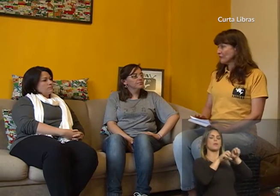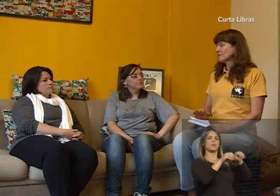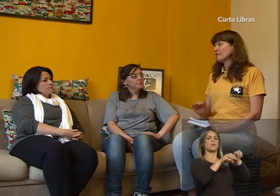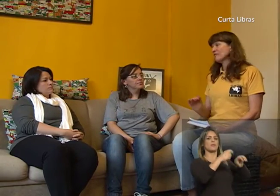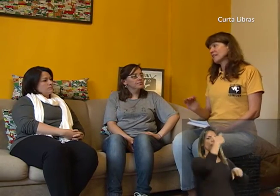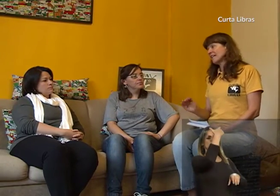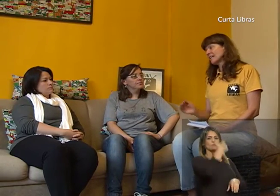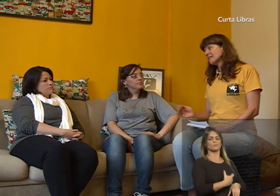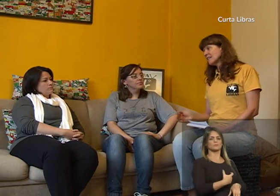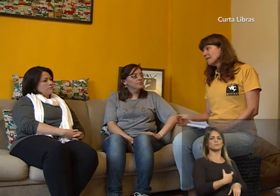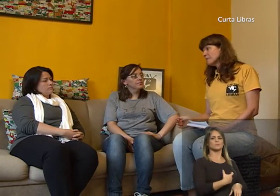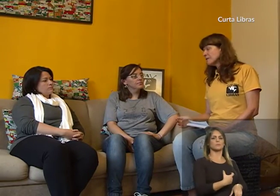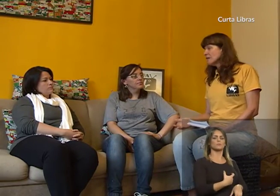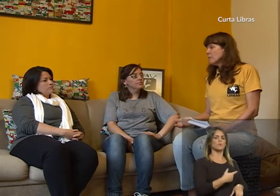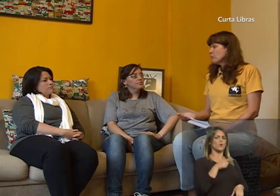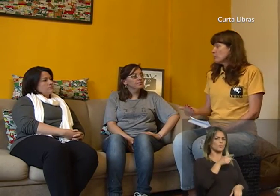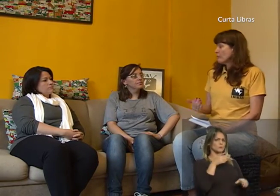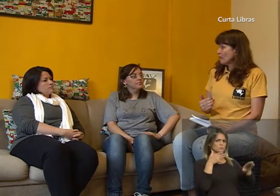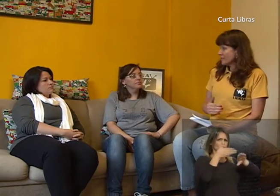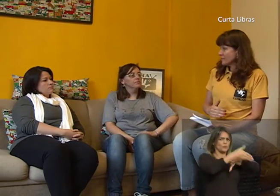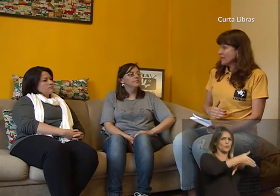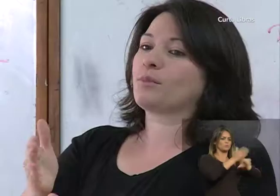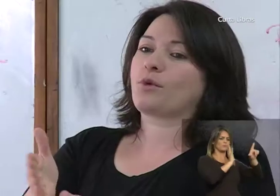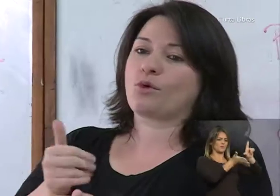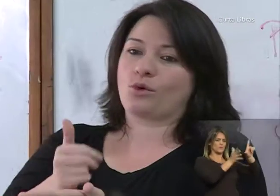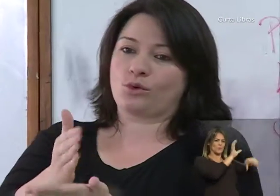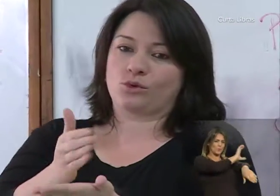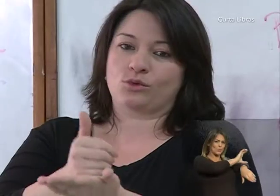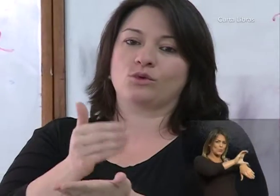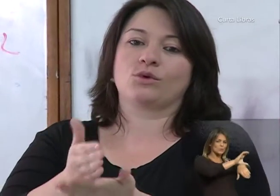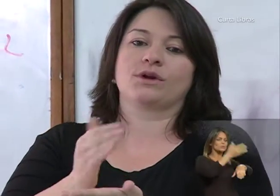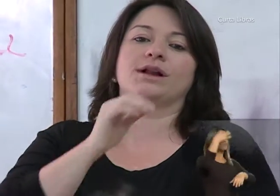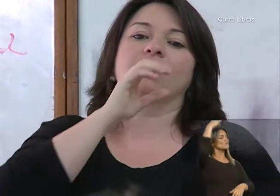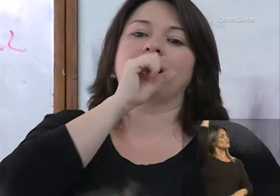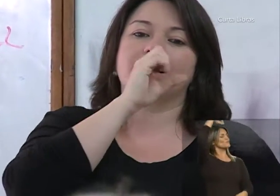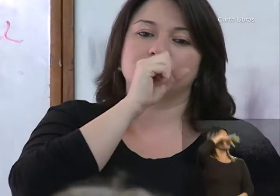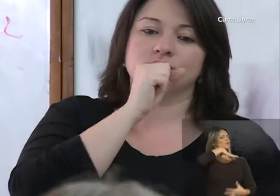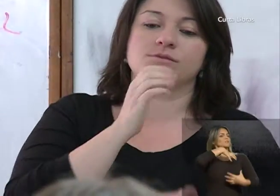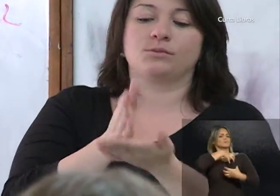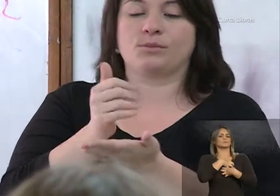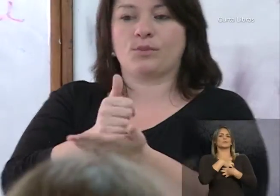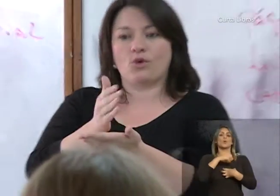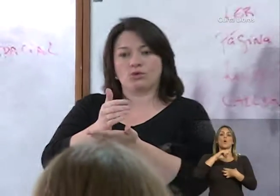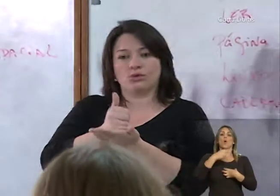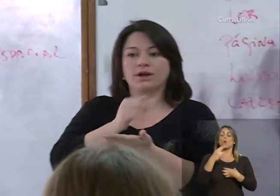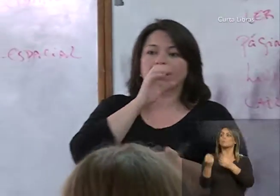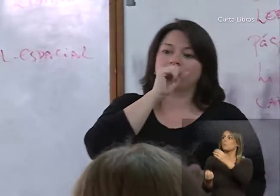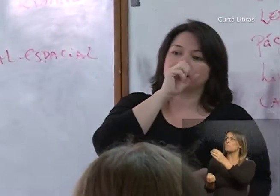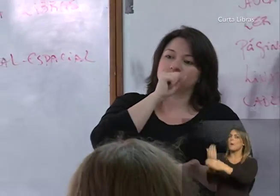Você foi fazer Letras Libras por uma vocação? Você já queria ser professora ou foi por uma oportunidade que surgiu?